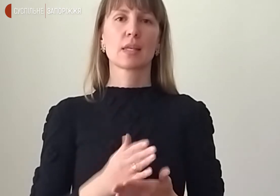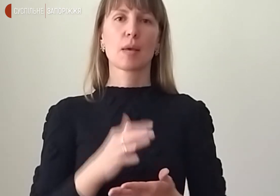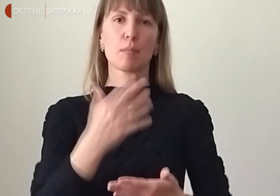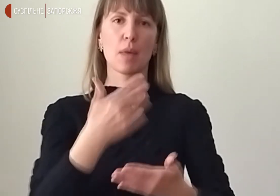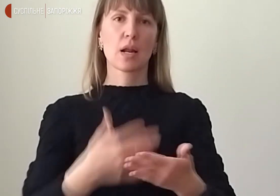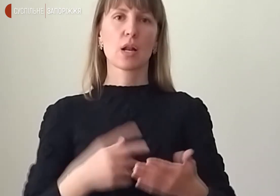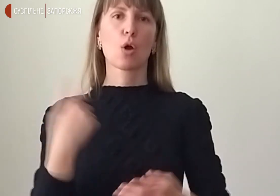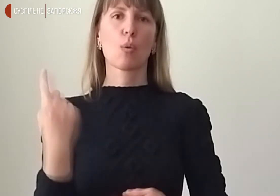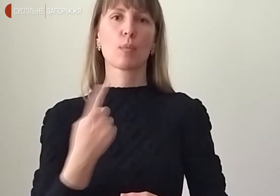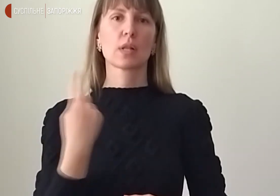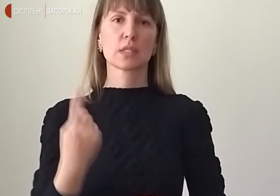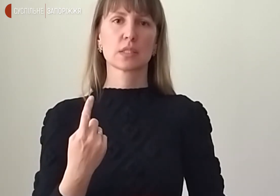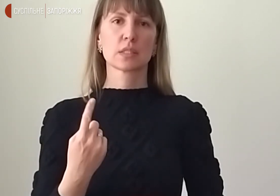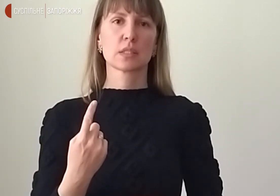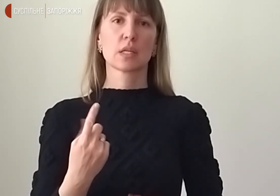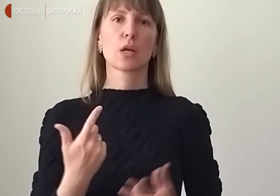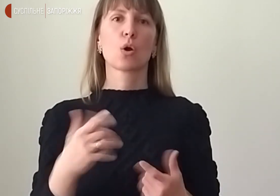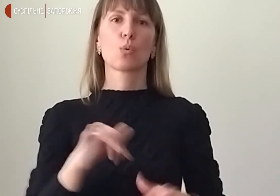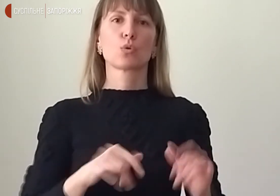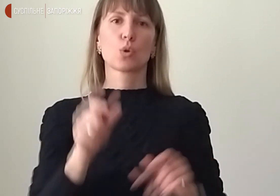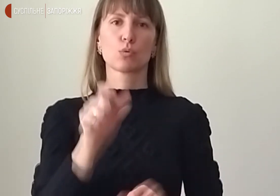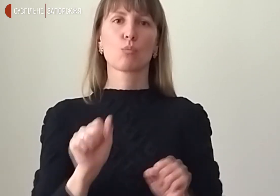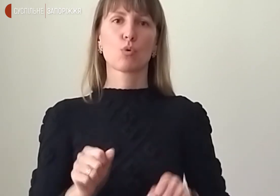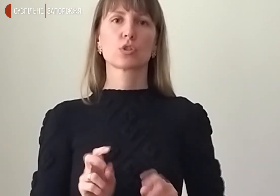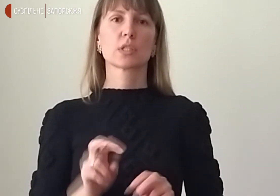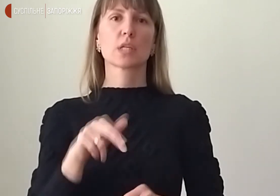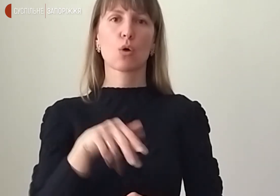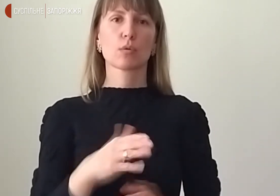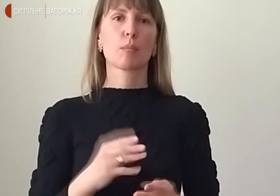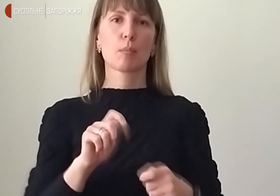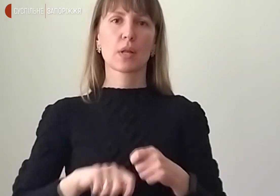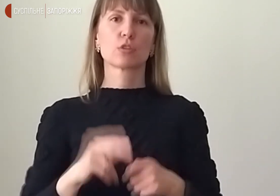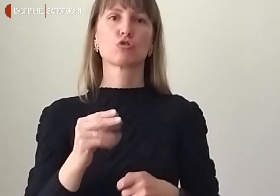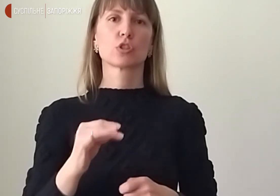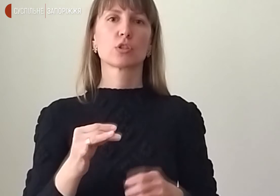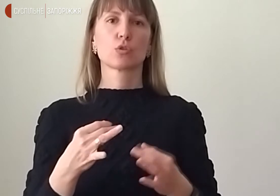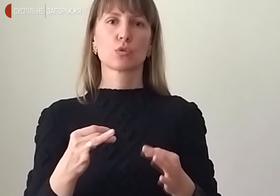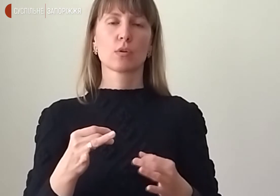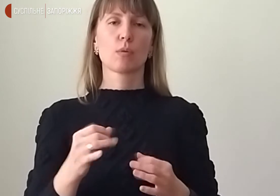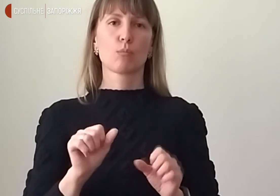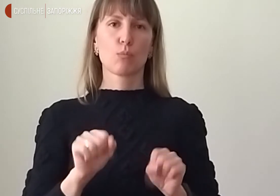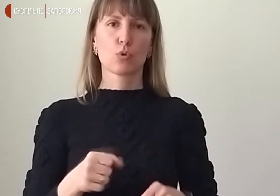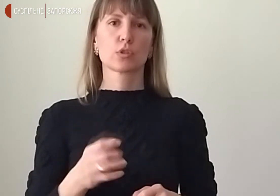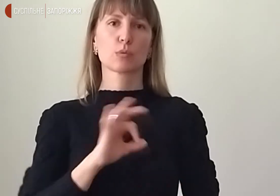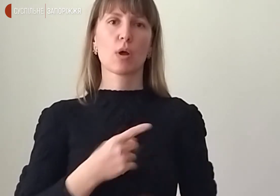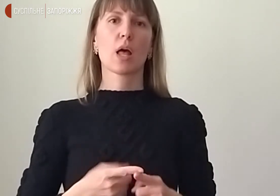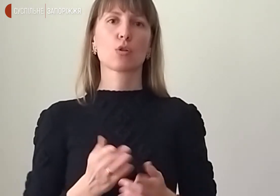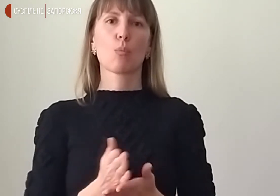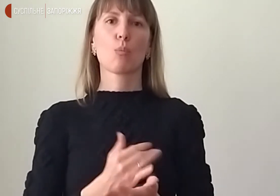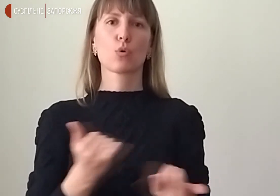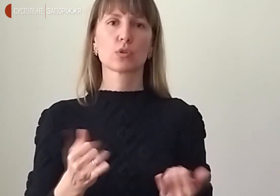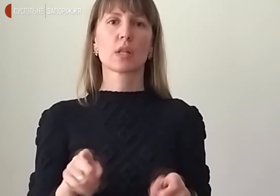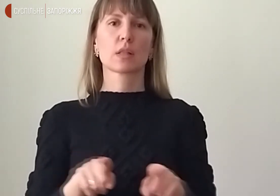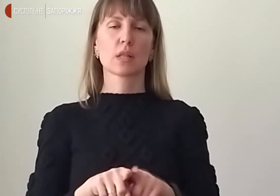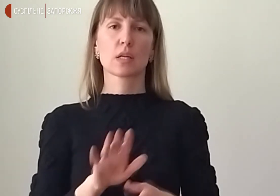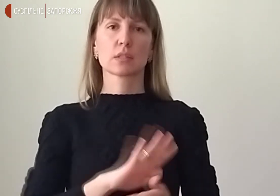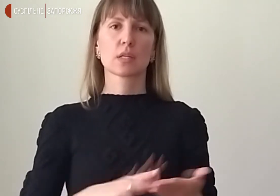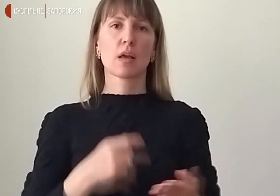областей, людина може заходити, перевіряти, чи їй доступна ця послуга, і, якщо так, подаватися і, можливо,